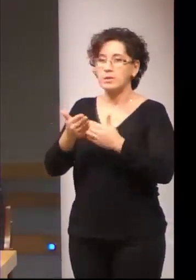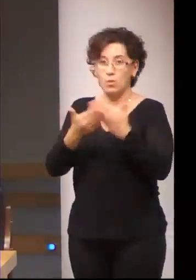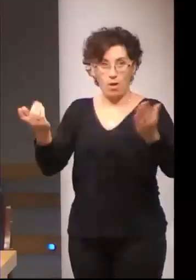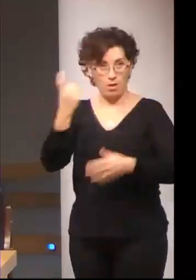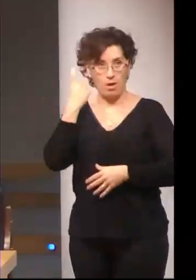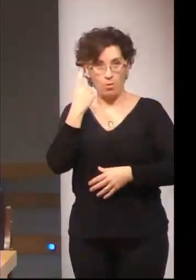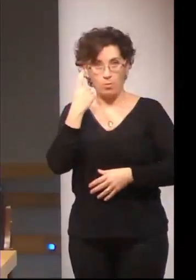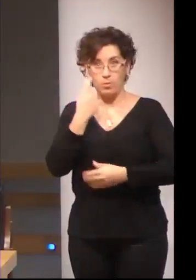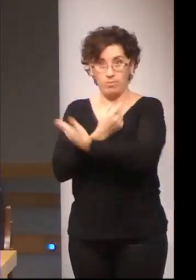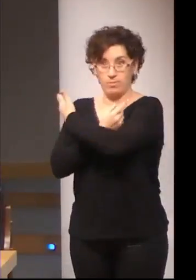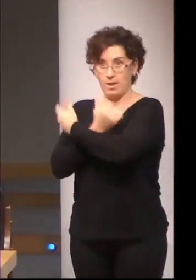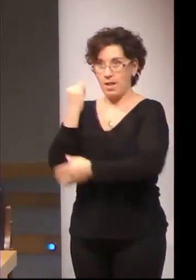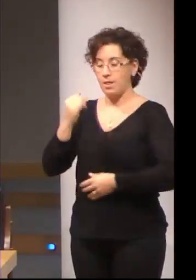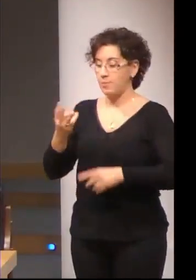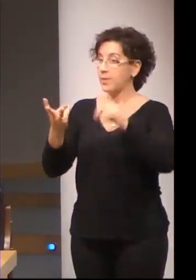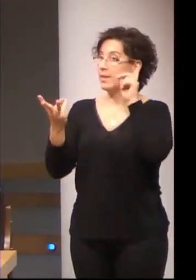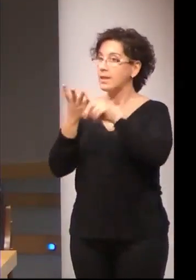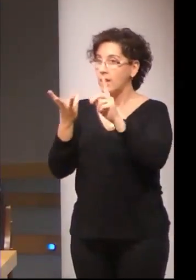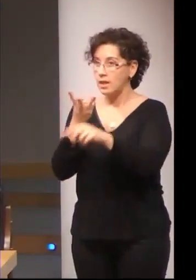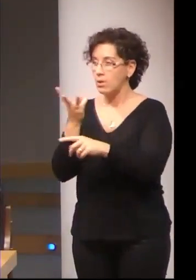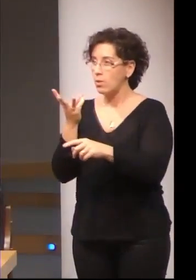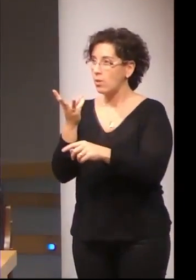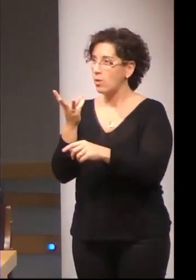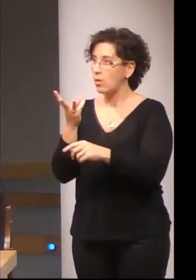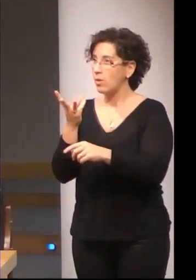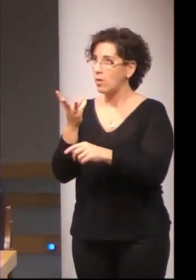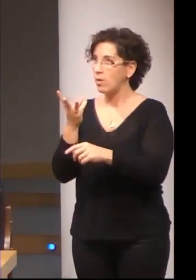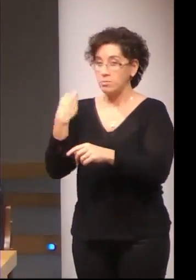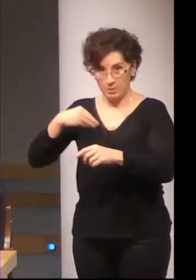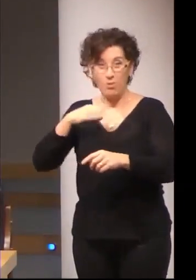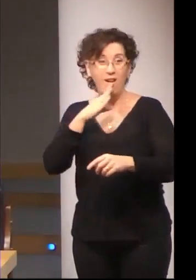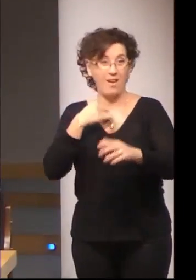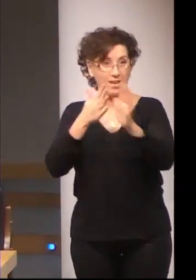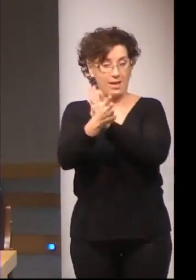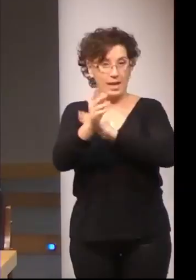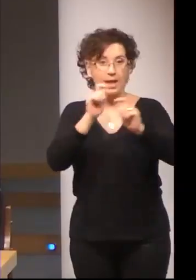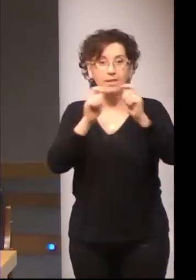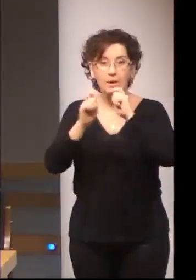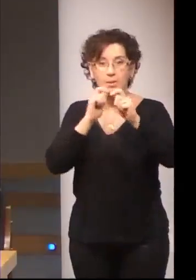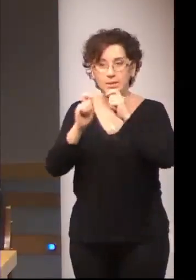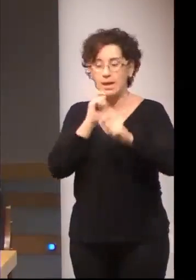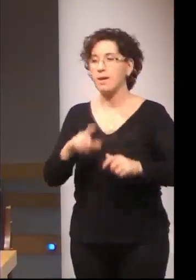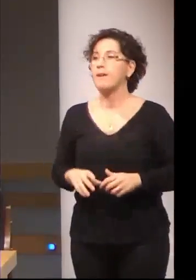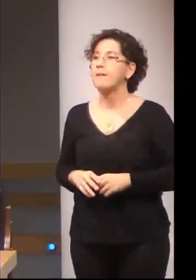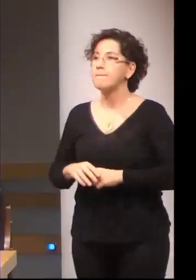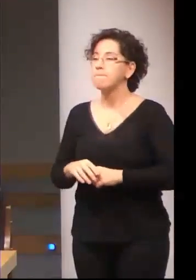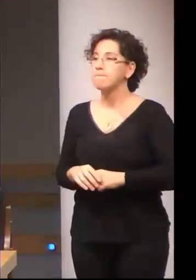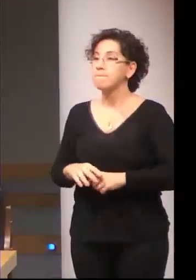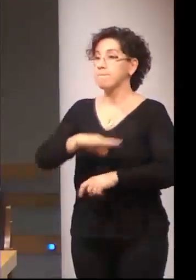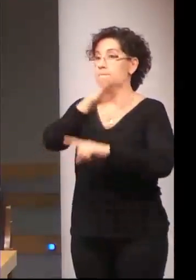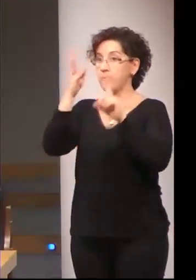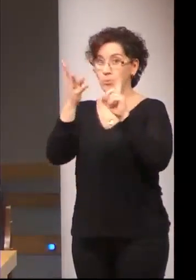Un tercer instrumento que sería esa entrevista cualificada y un cuarto